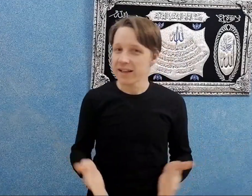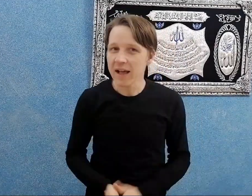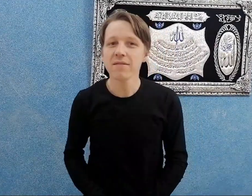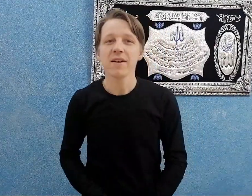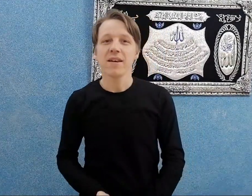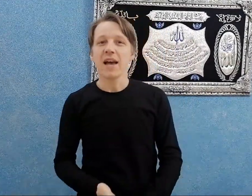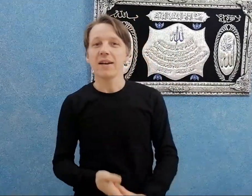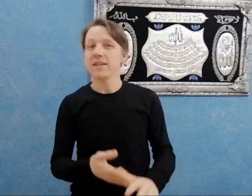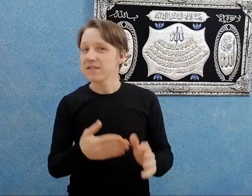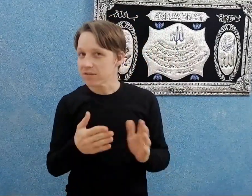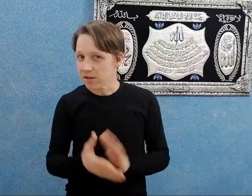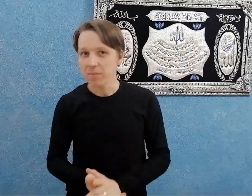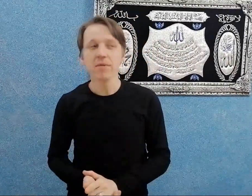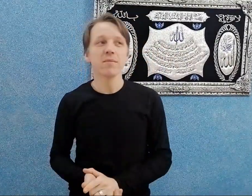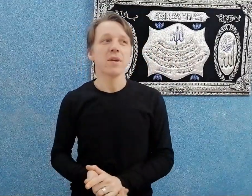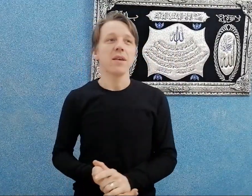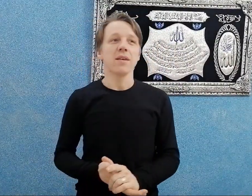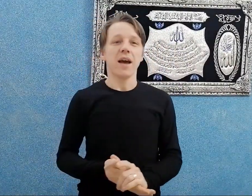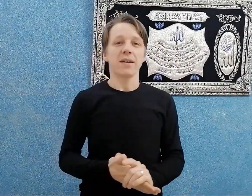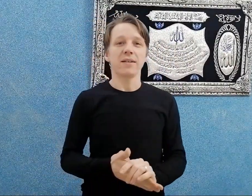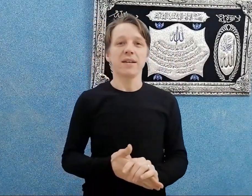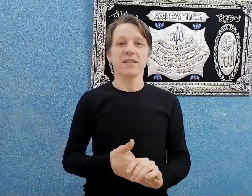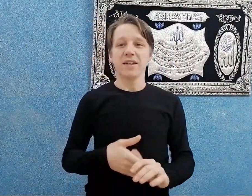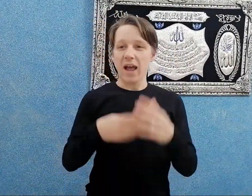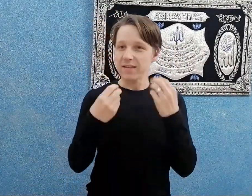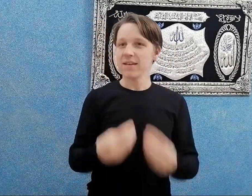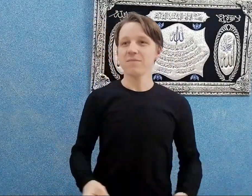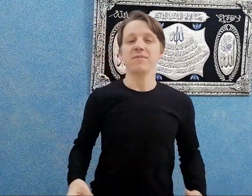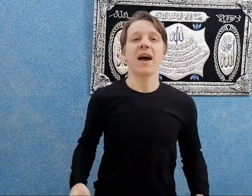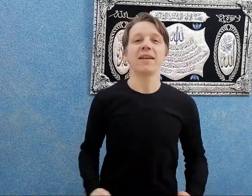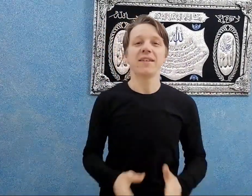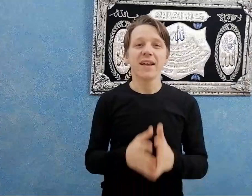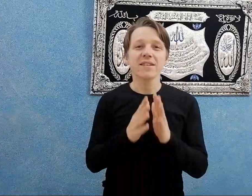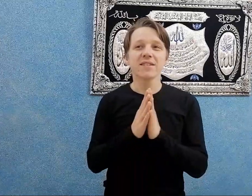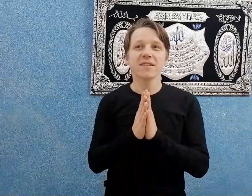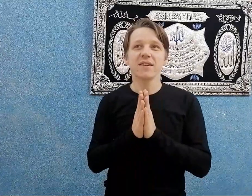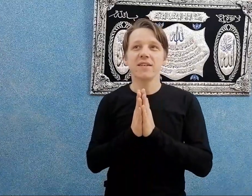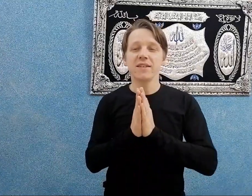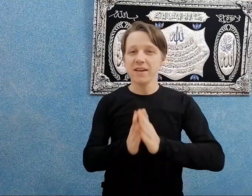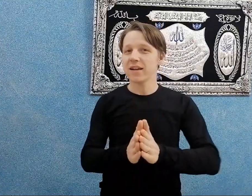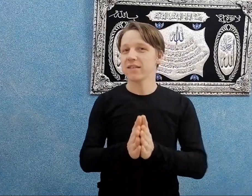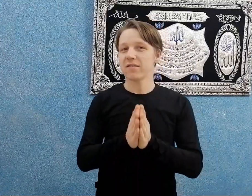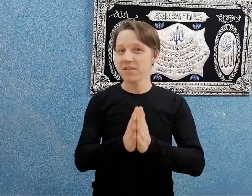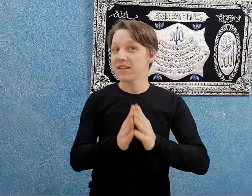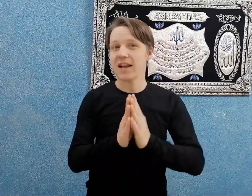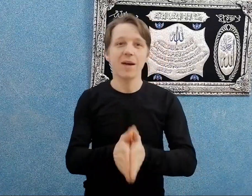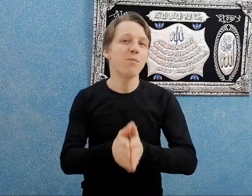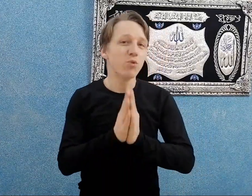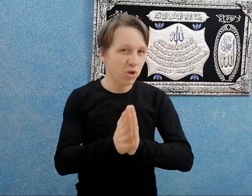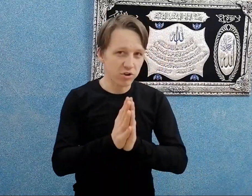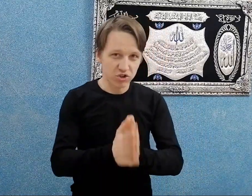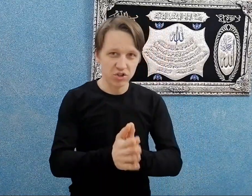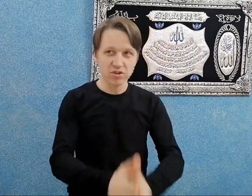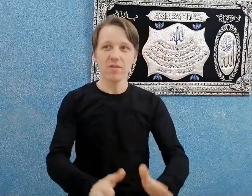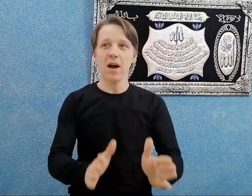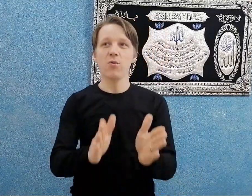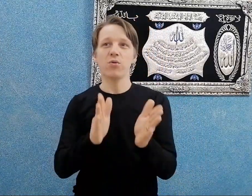الجدعة. يعني الناس الطيبة. يعني الناس الهدية. يعني الناس اللي ليها طريقة كلام متخصصة او